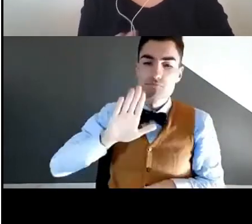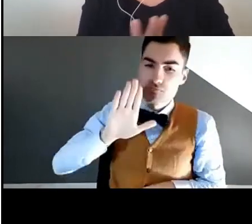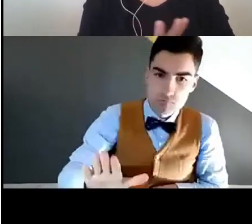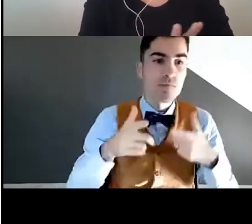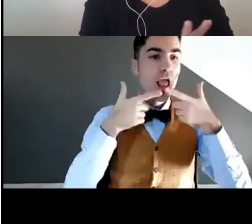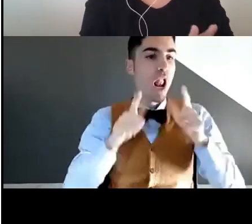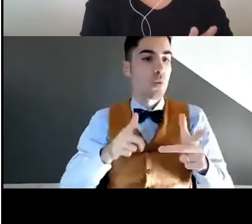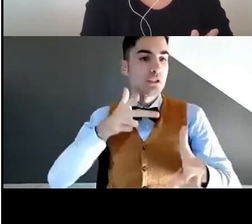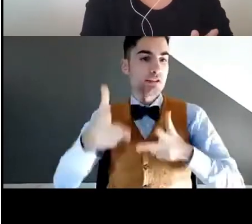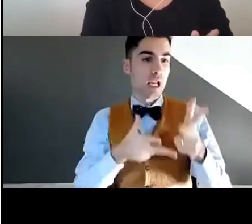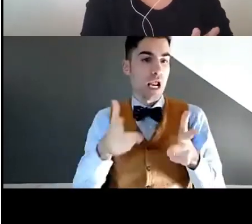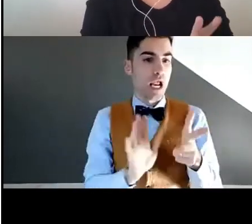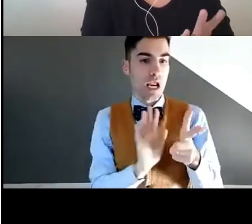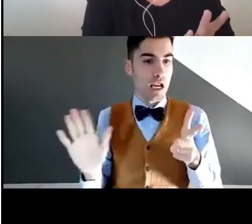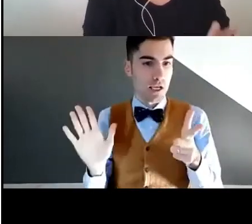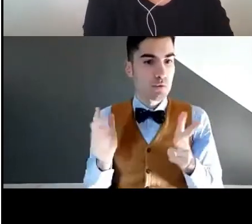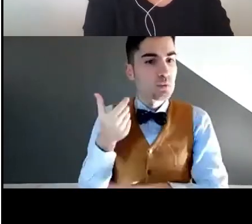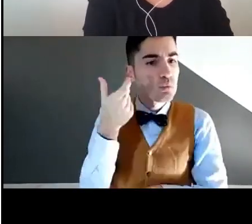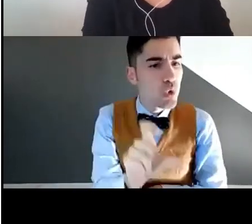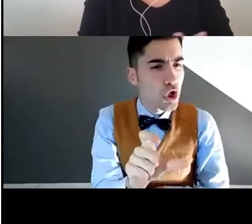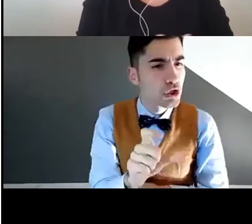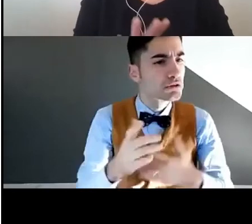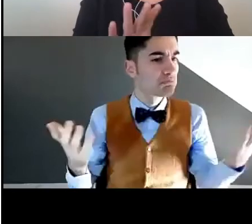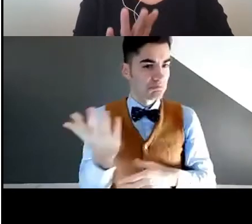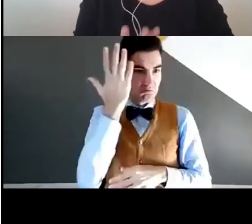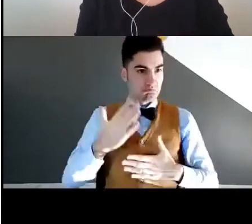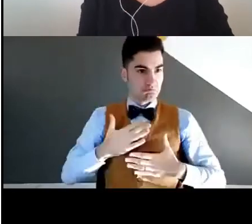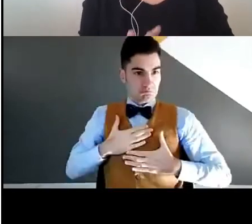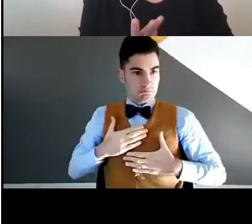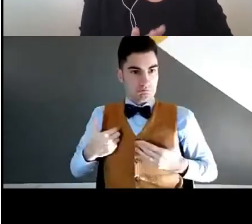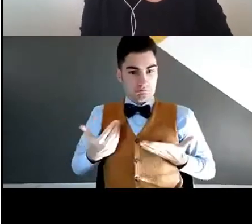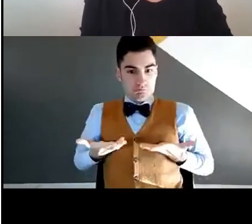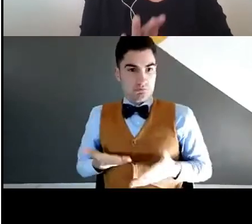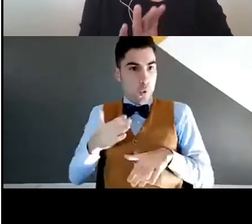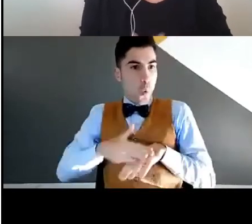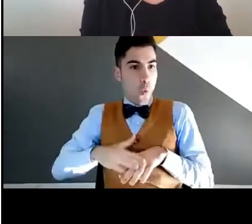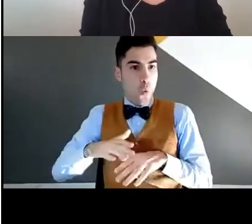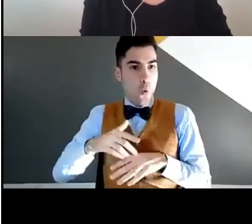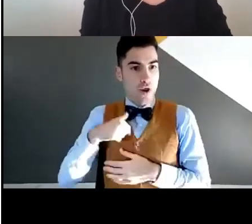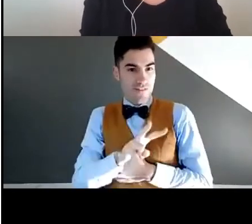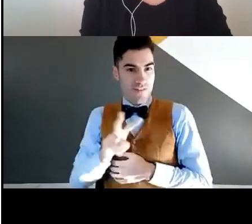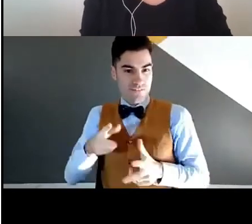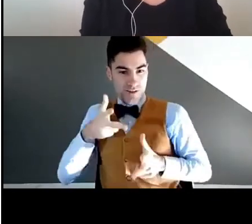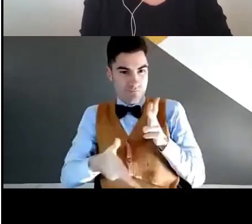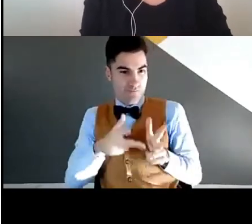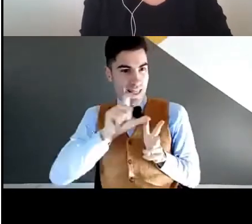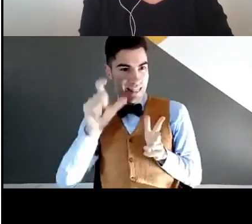italiana, non dell'American Sign Language, della lingua dei segni americana, ma delle lingue dei segni.